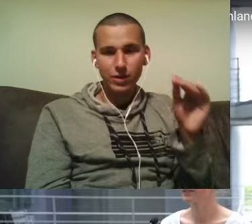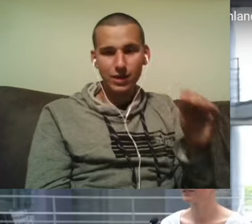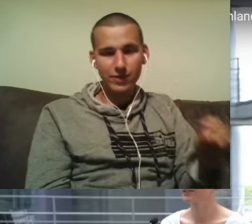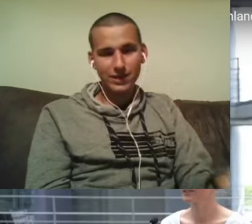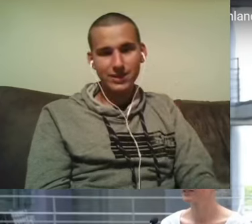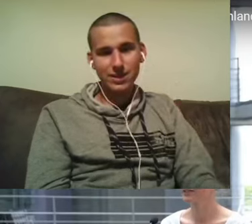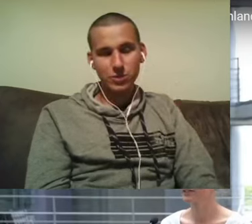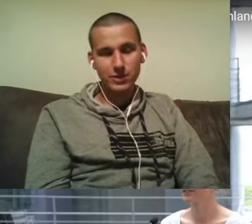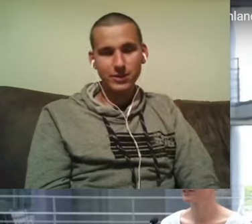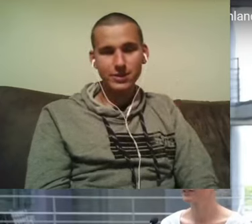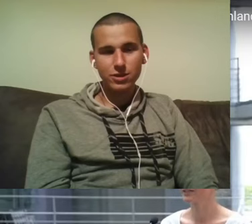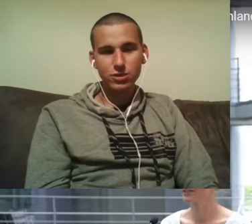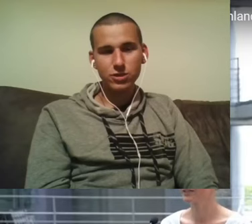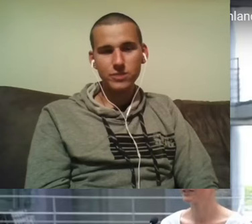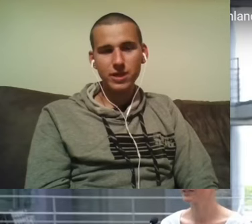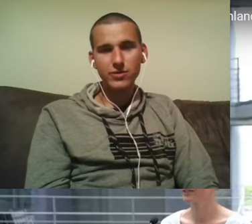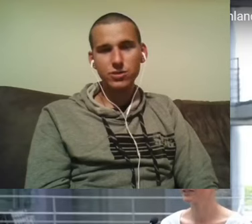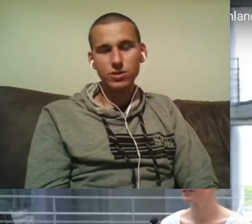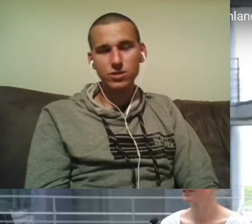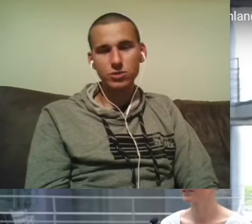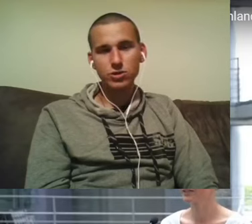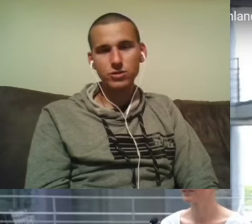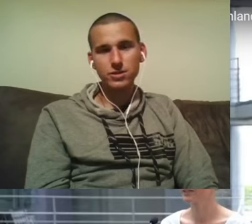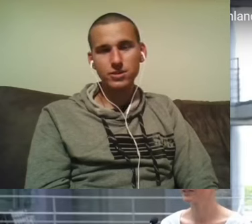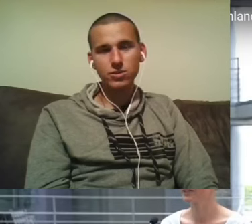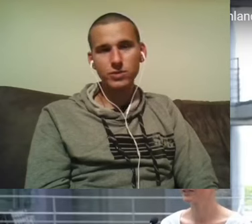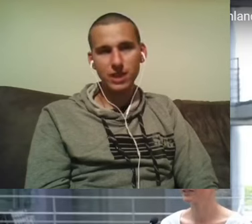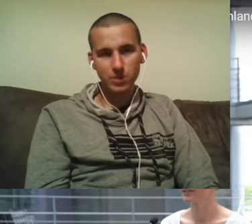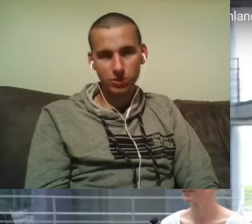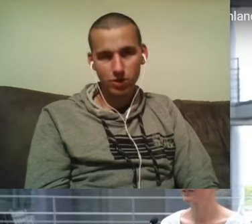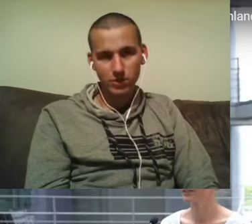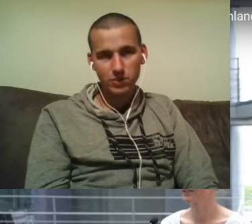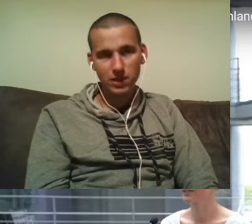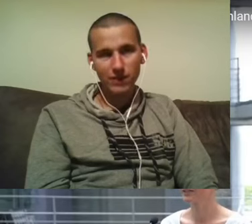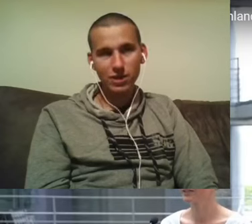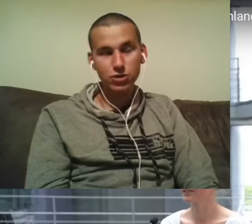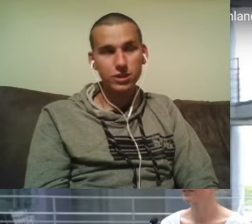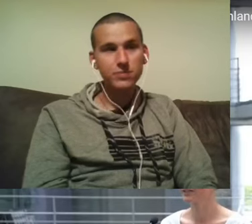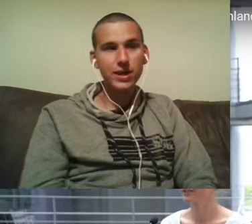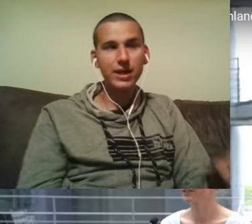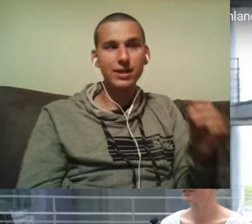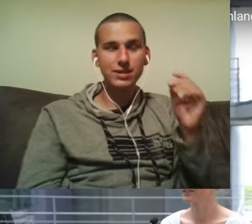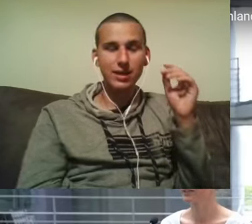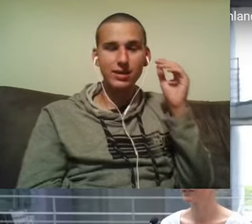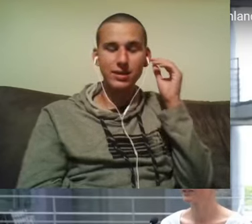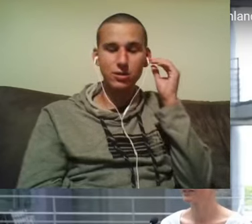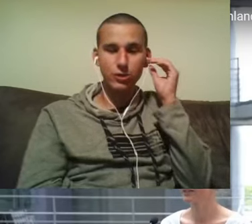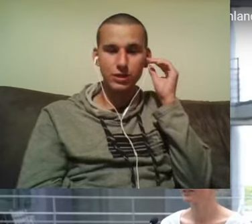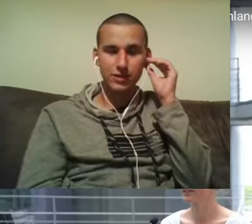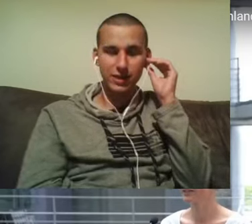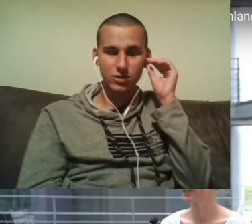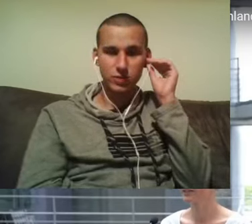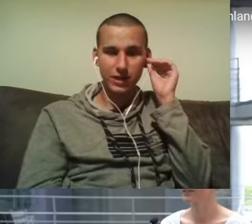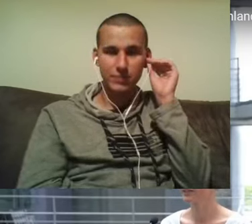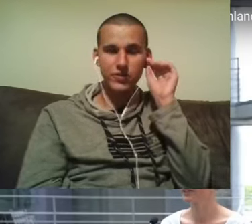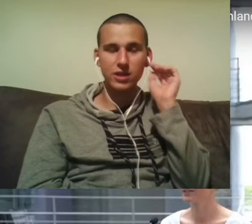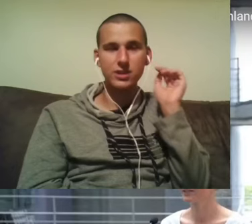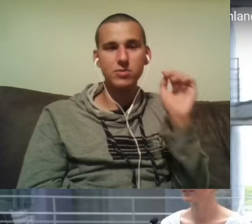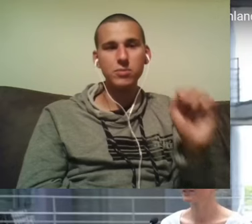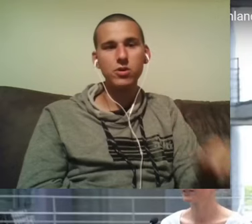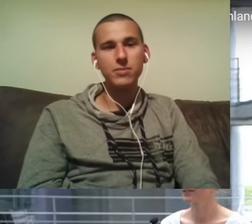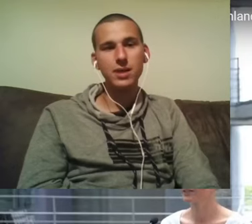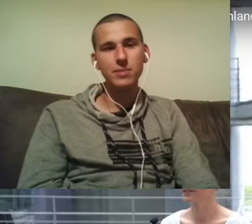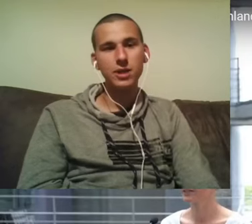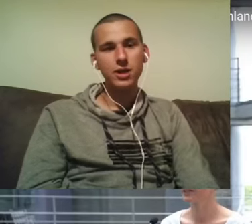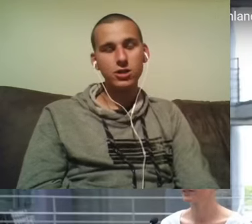wo traurigerweise der Polizist, der Stürzenberger versucht hat zu beschützen, ums Leben gekommen ist mittlerweile. Stürzenberger hat das Attentat möglicherweise überlebt,